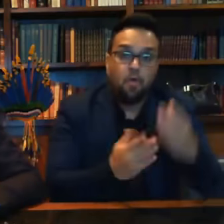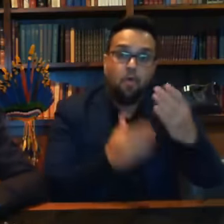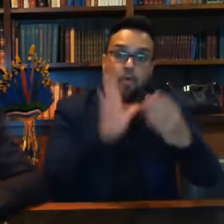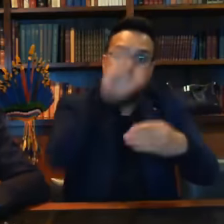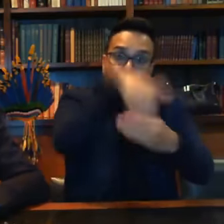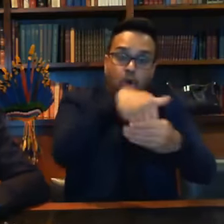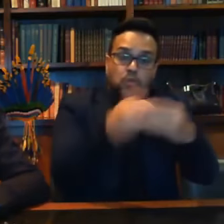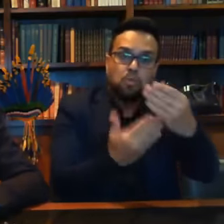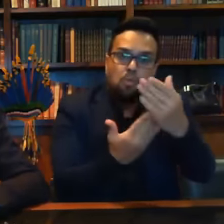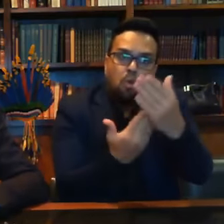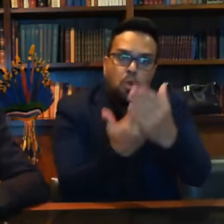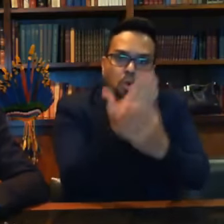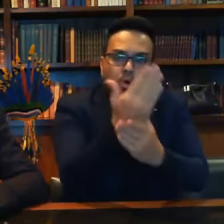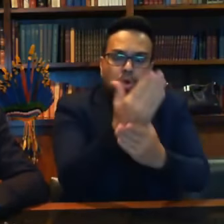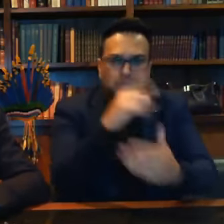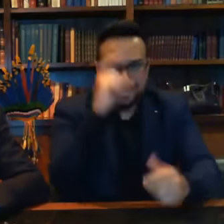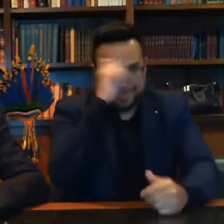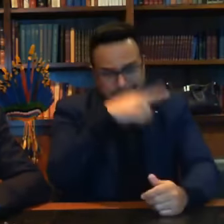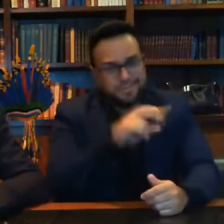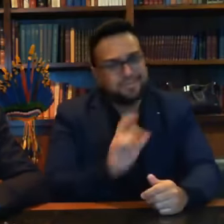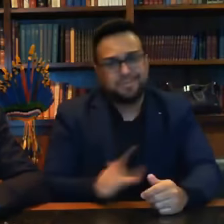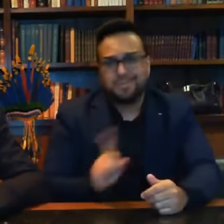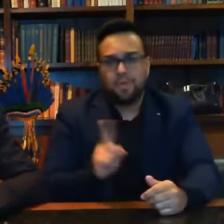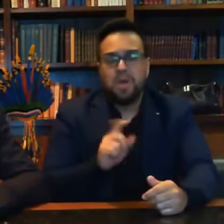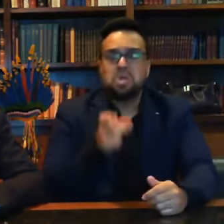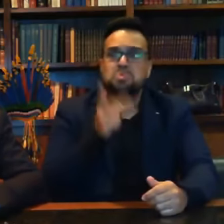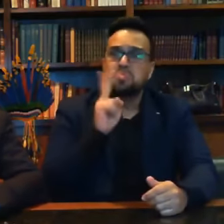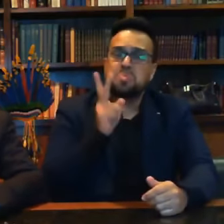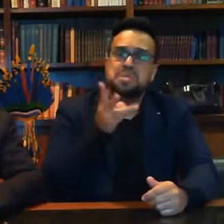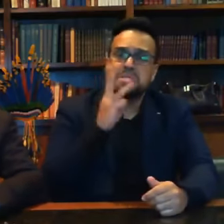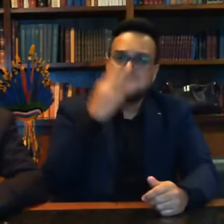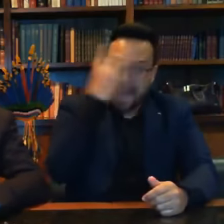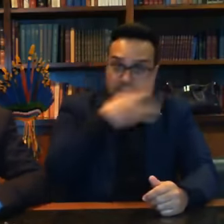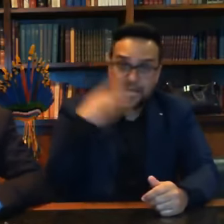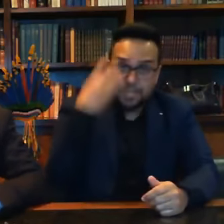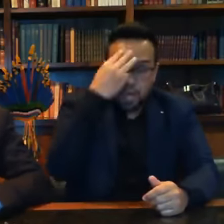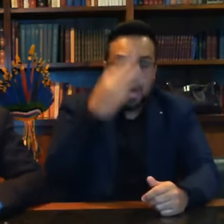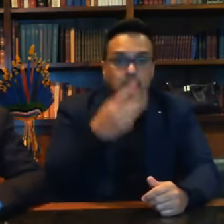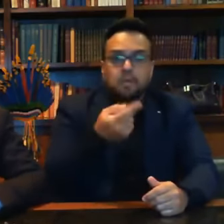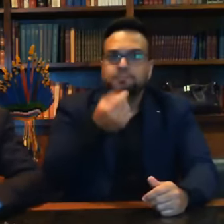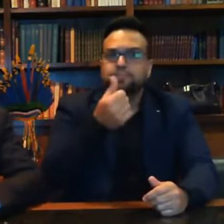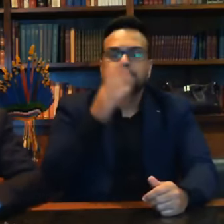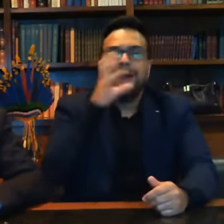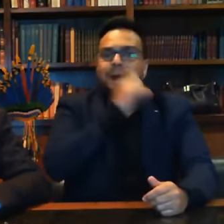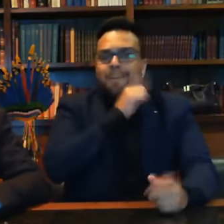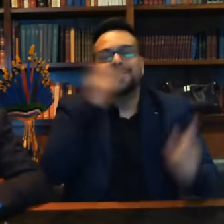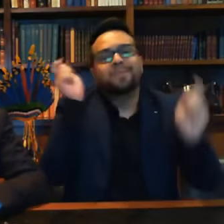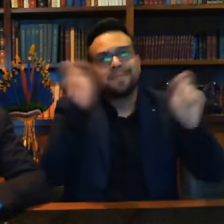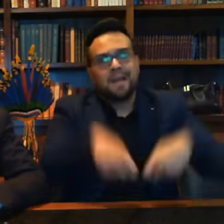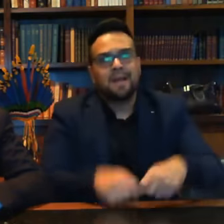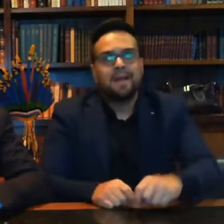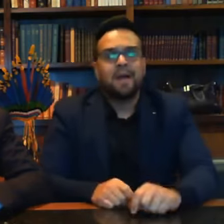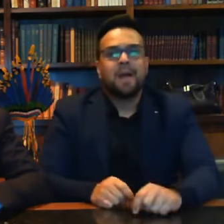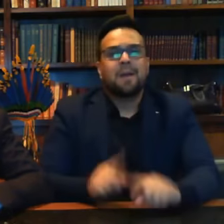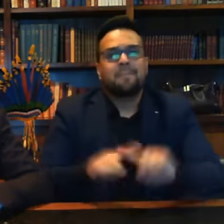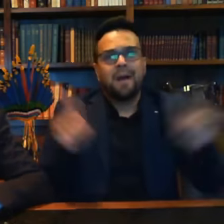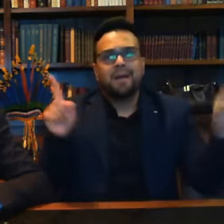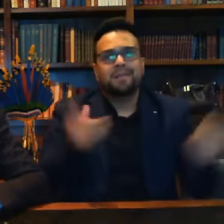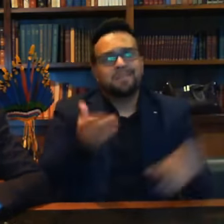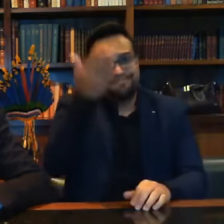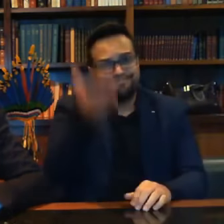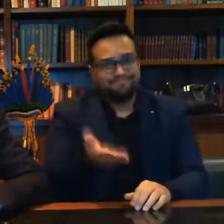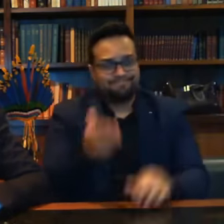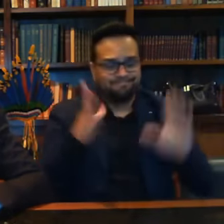não tem dificuldade. Acredito que duas, três horas seria mais do que o suficiente para contar esses votos. Agora, vem vossa excelência